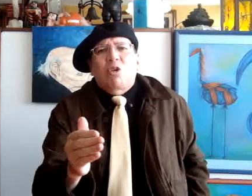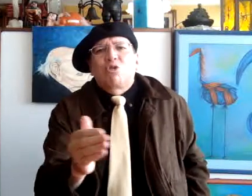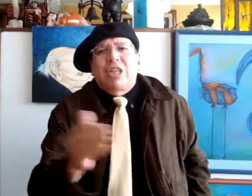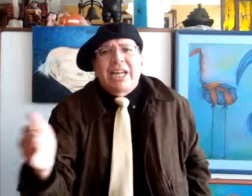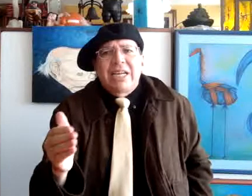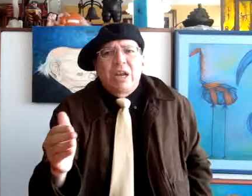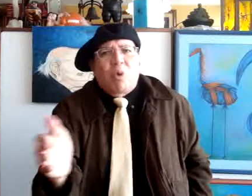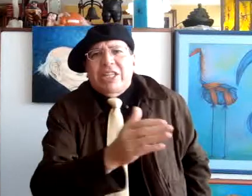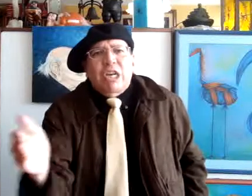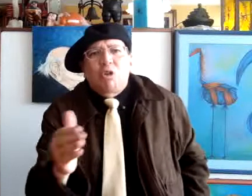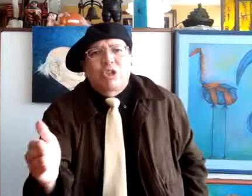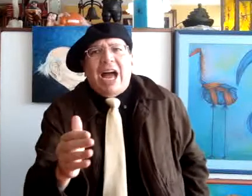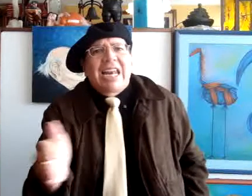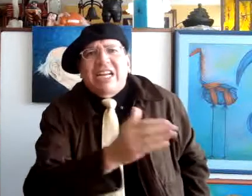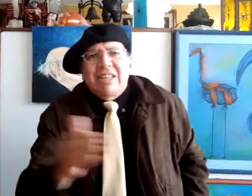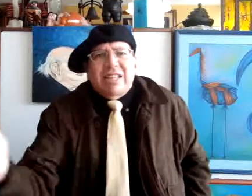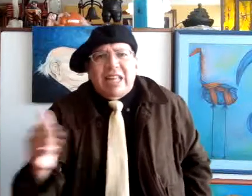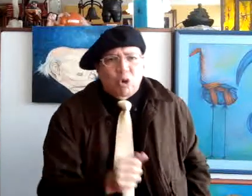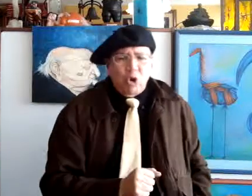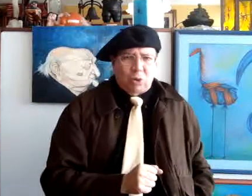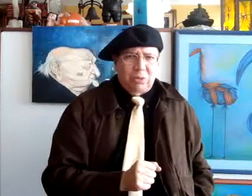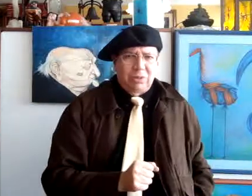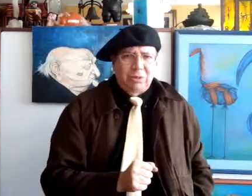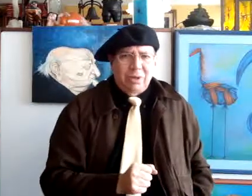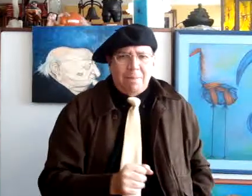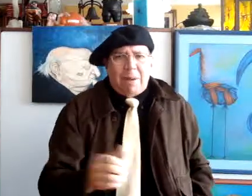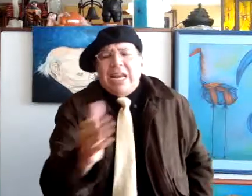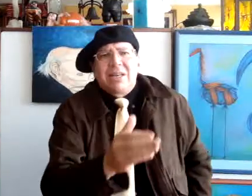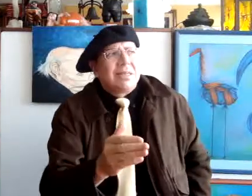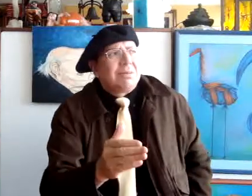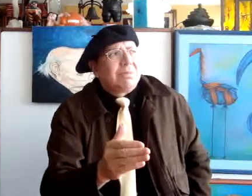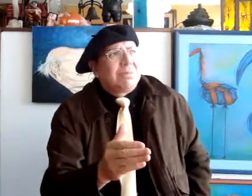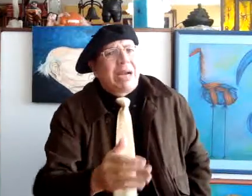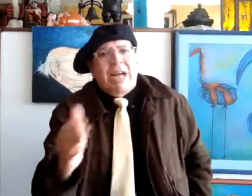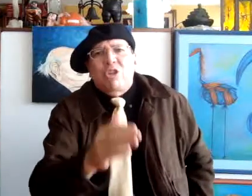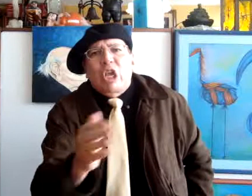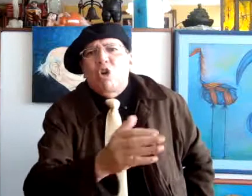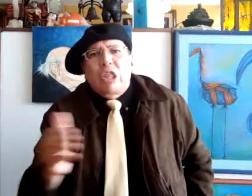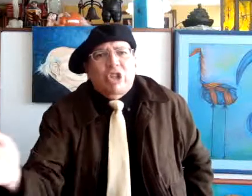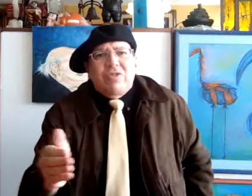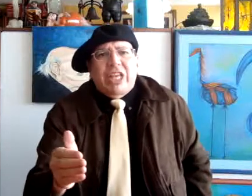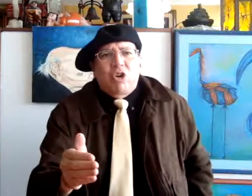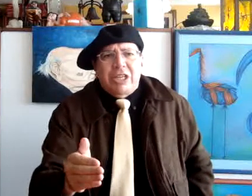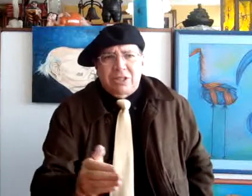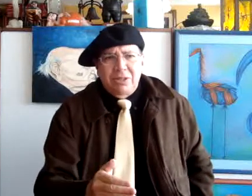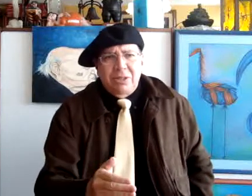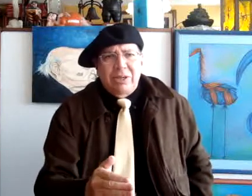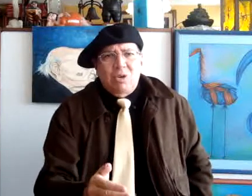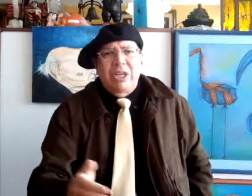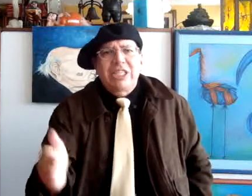conceder cualquier cosa al cliente de turno, para el llamado decorador de interiores, con ese